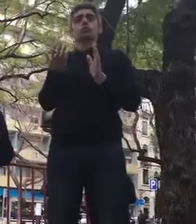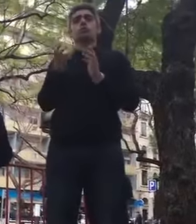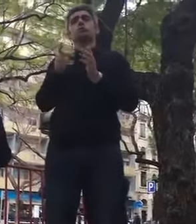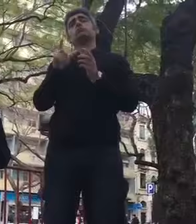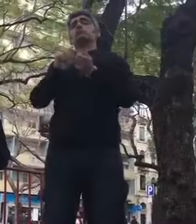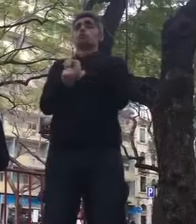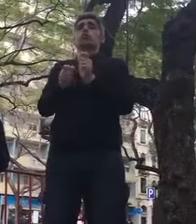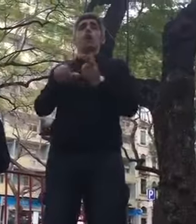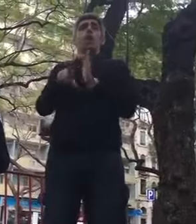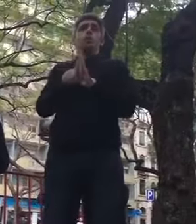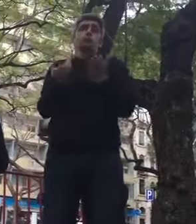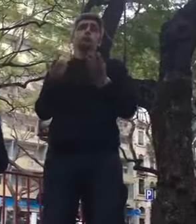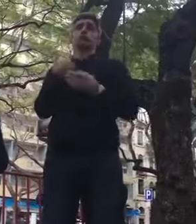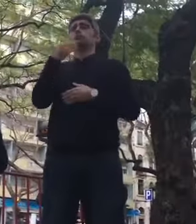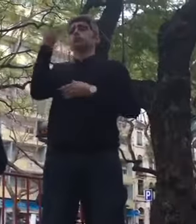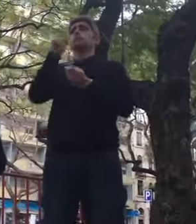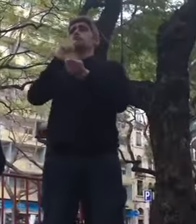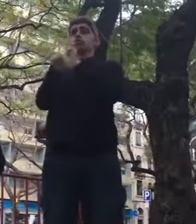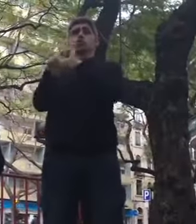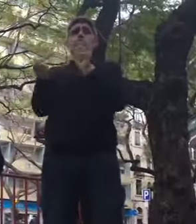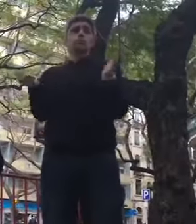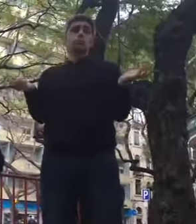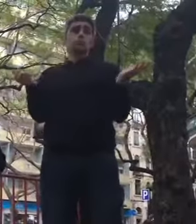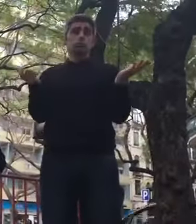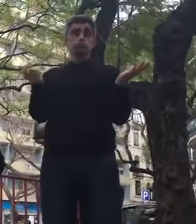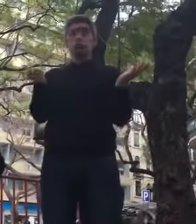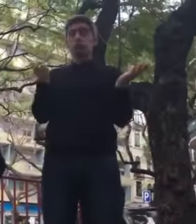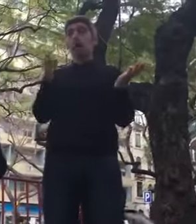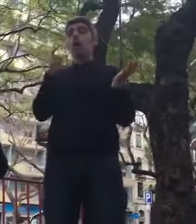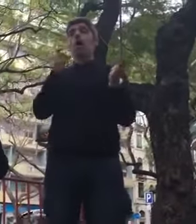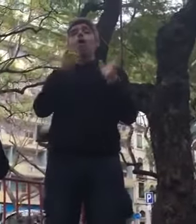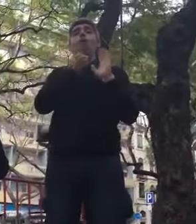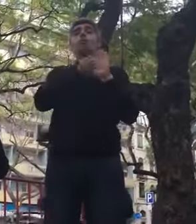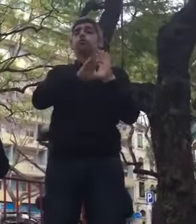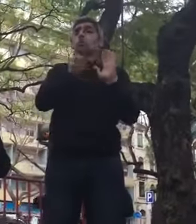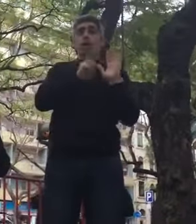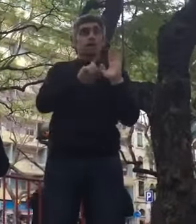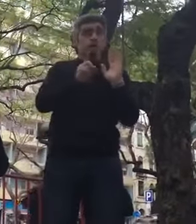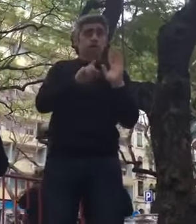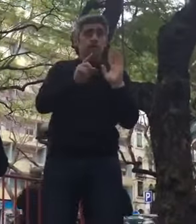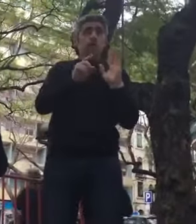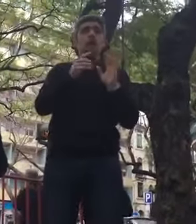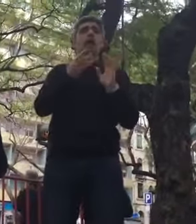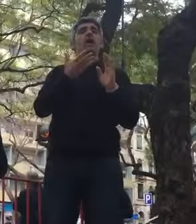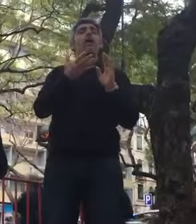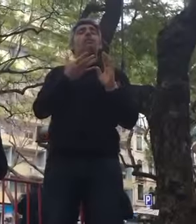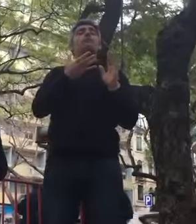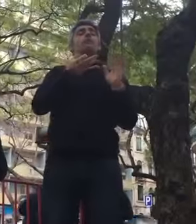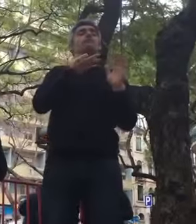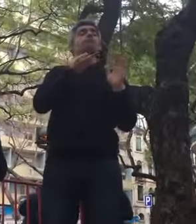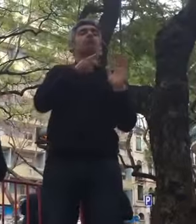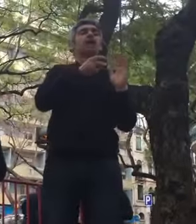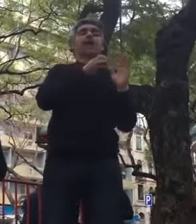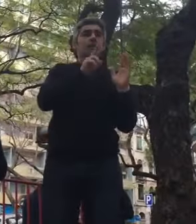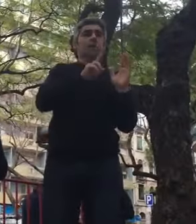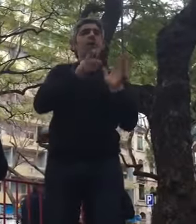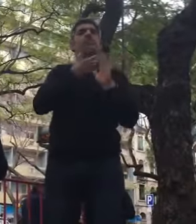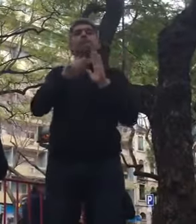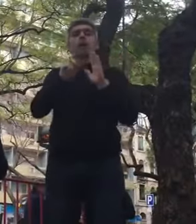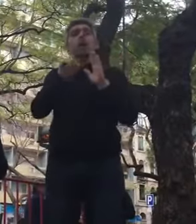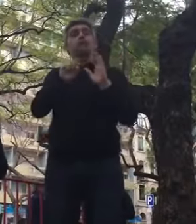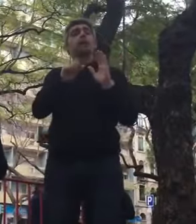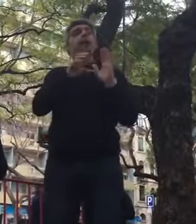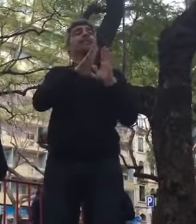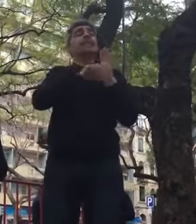Mudando a lei. E, portanto, como o que estamos a falar não é de uma portaria nem de um despacho, é de um decreto-lei, no caso